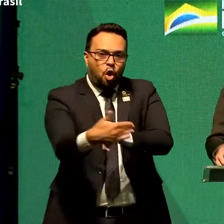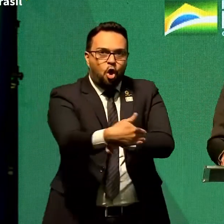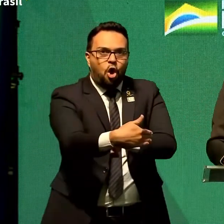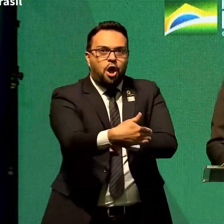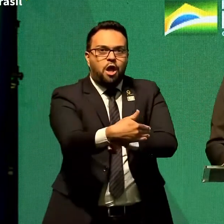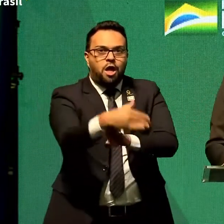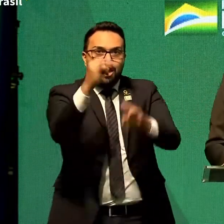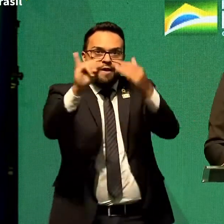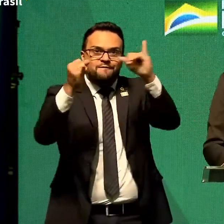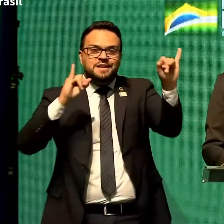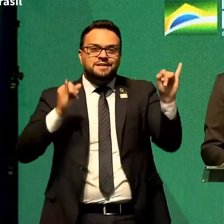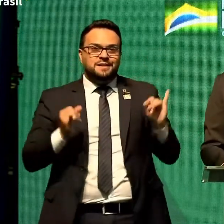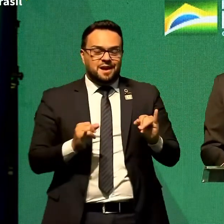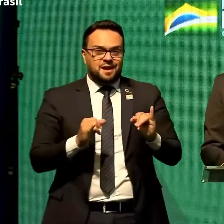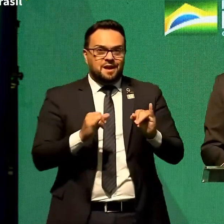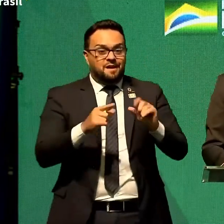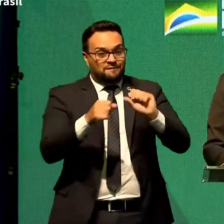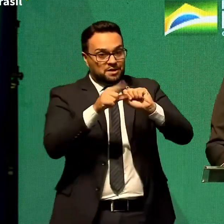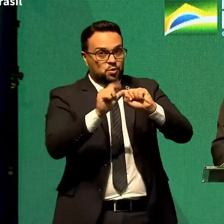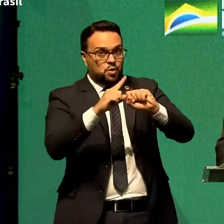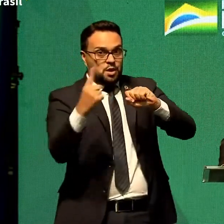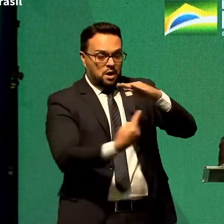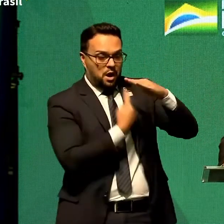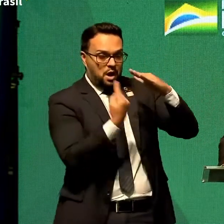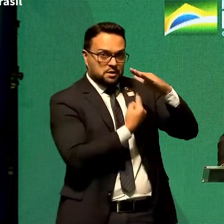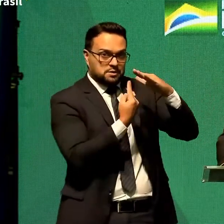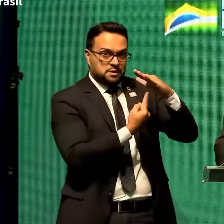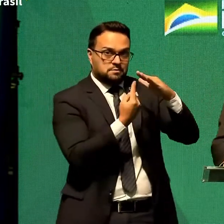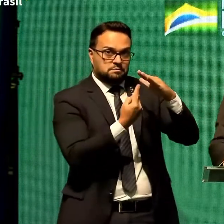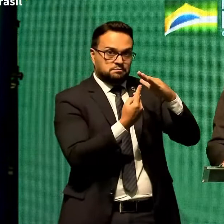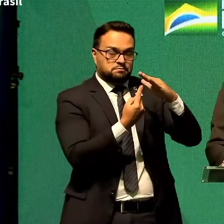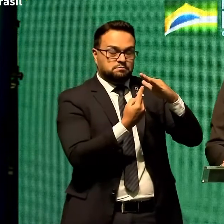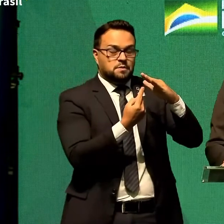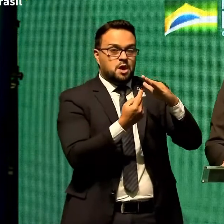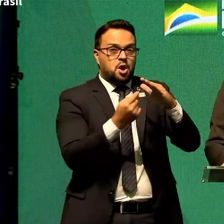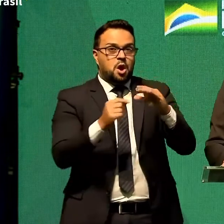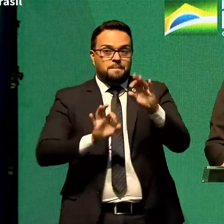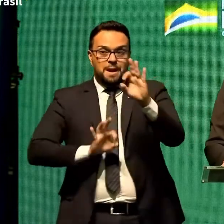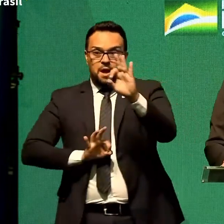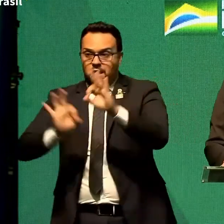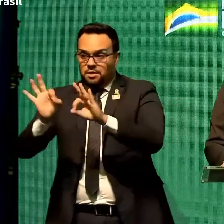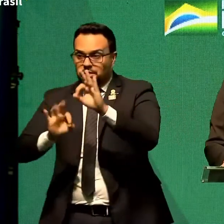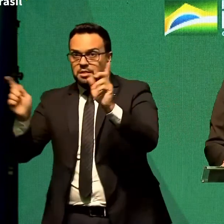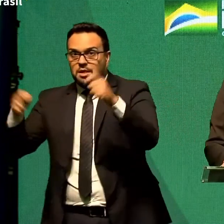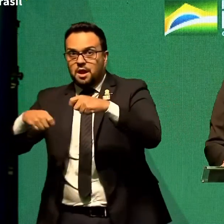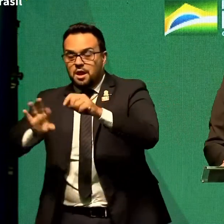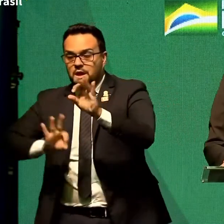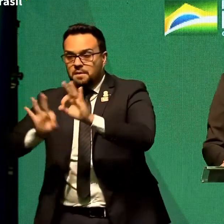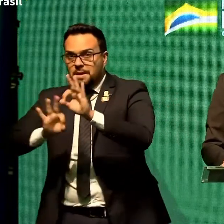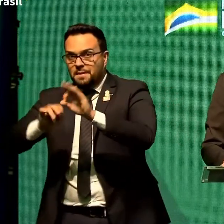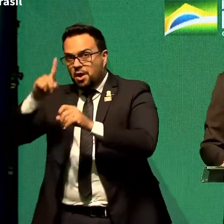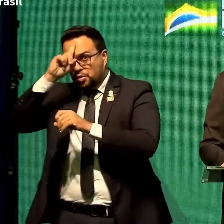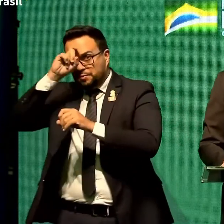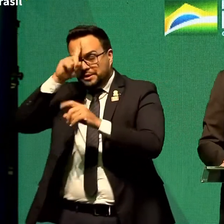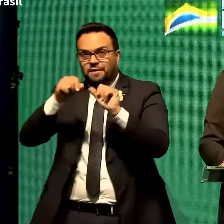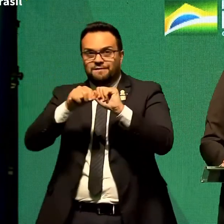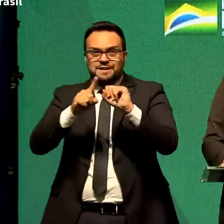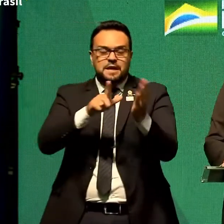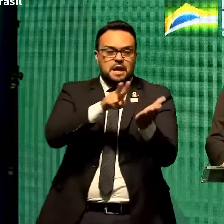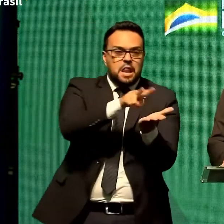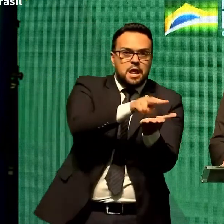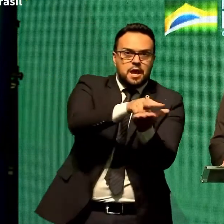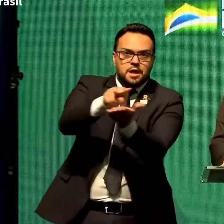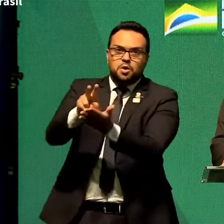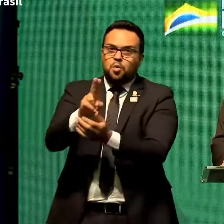isolamento para que para hospitais se preparem com leitos de UTI e com